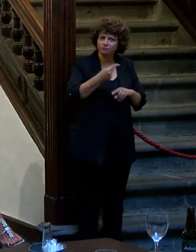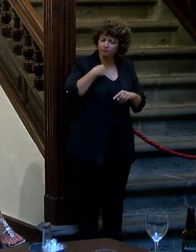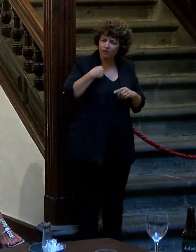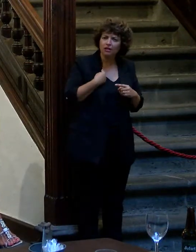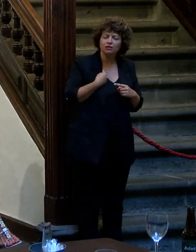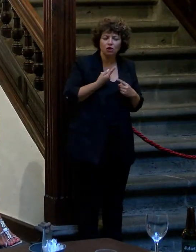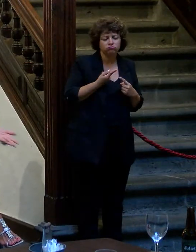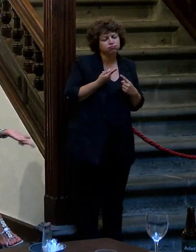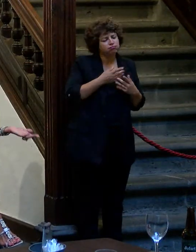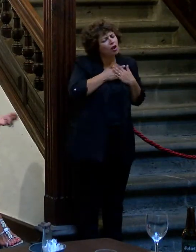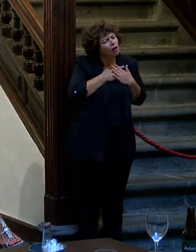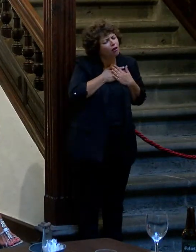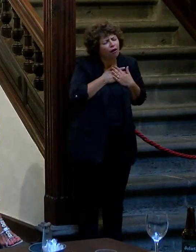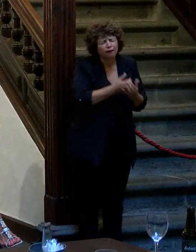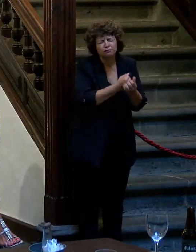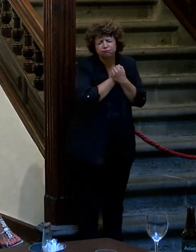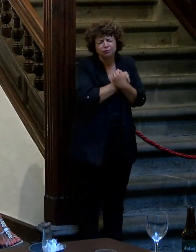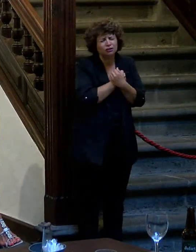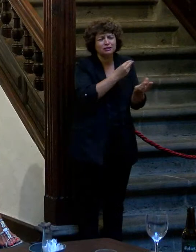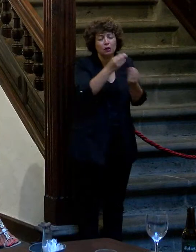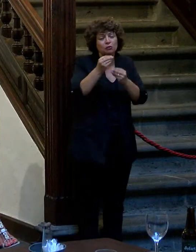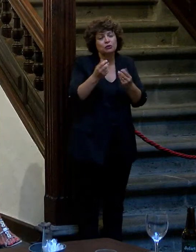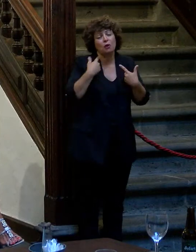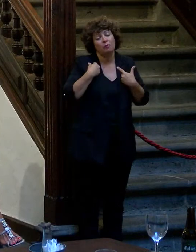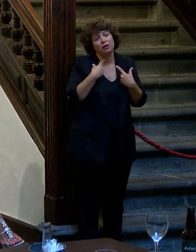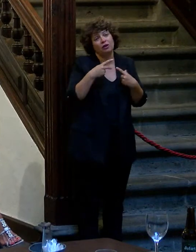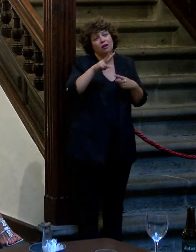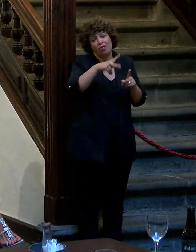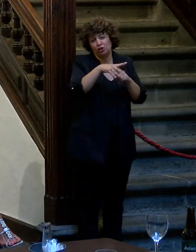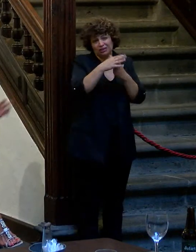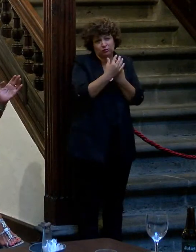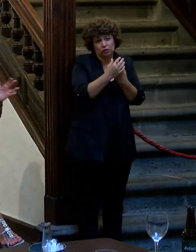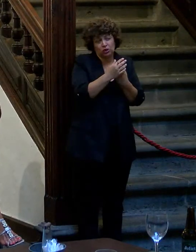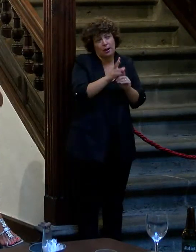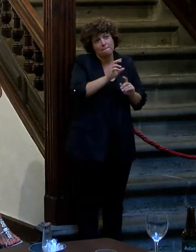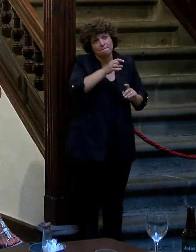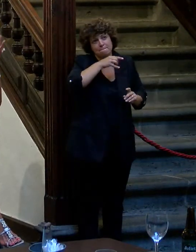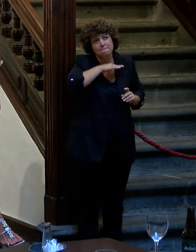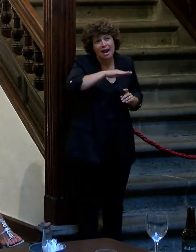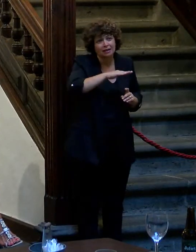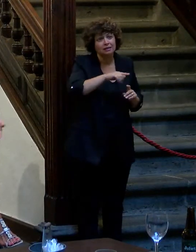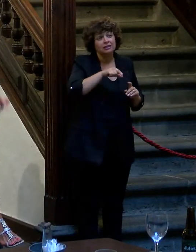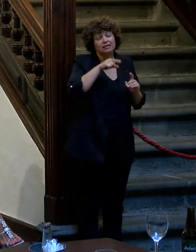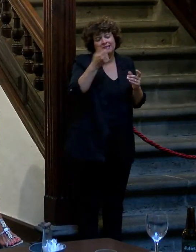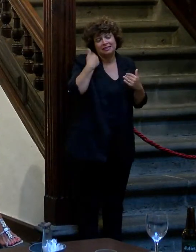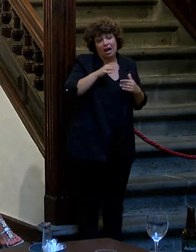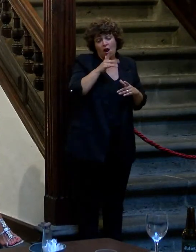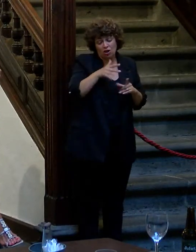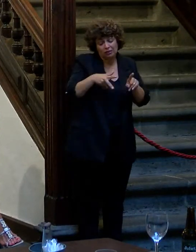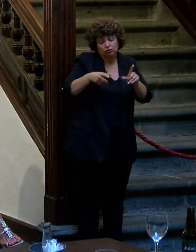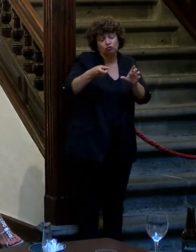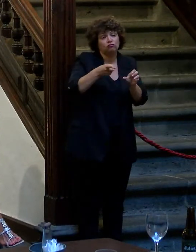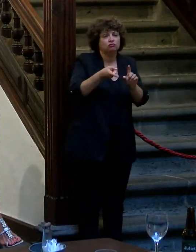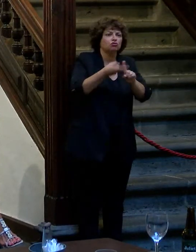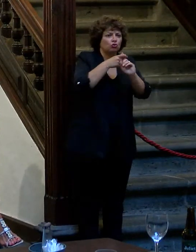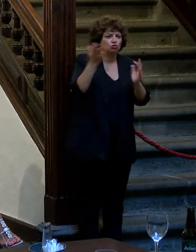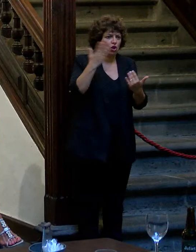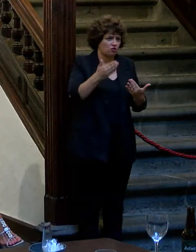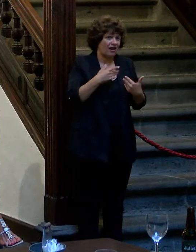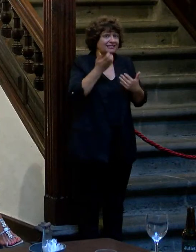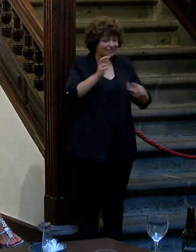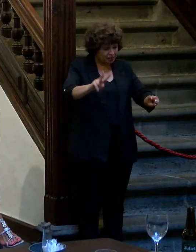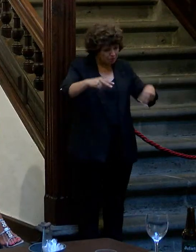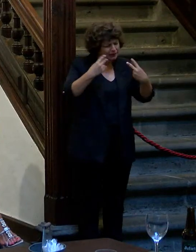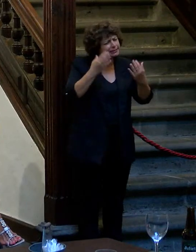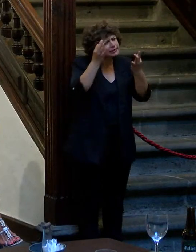veces mal a mi pesar y ya no tiene remedio porque no está aquí pero él sabe que donde quiera que esté si me ve siempre lo pienso